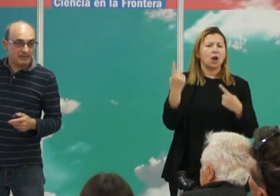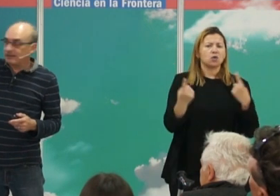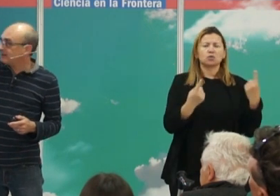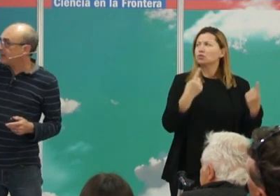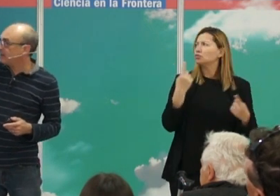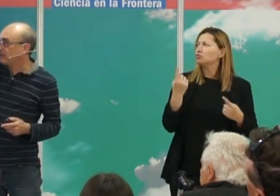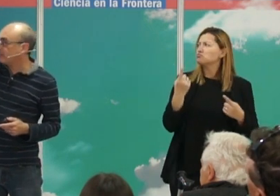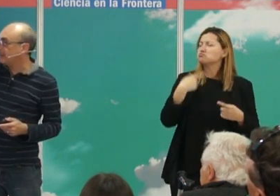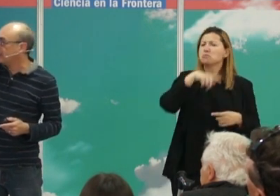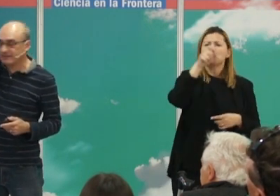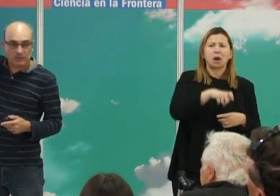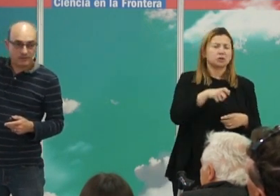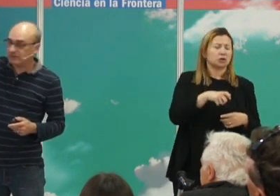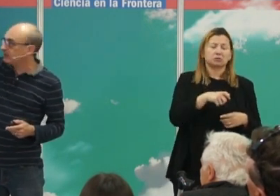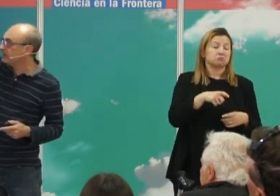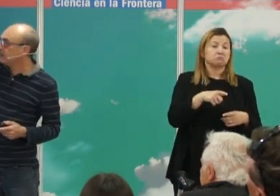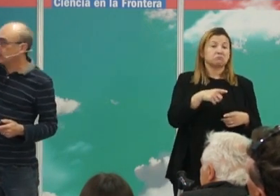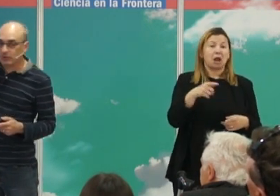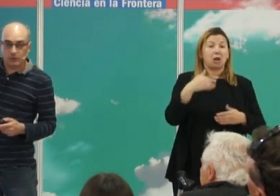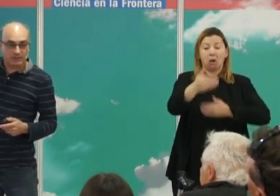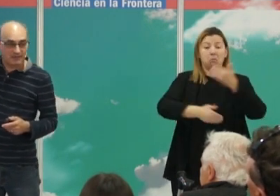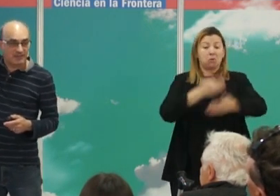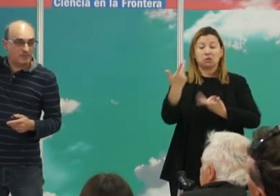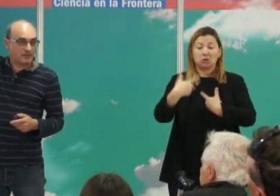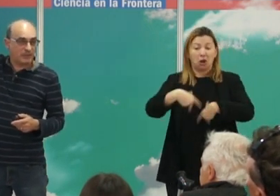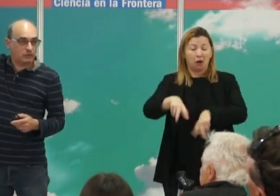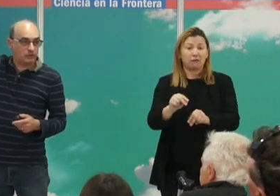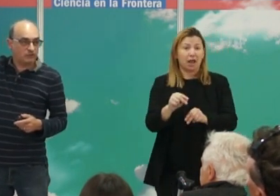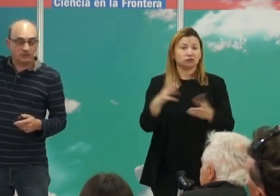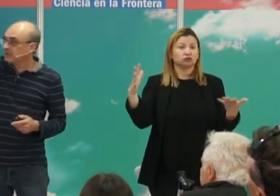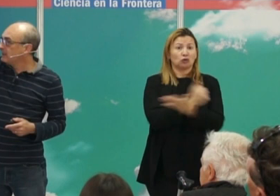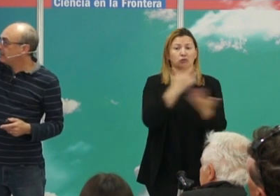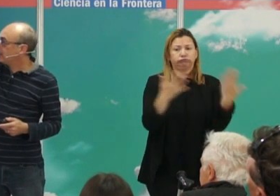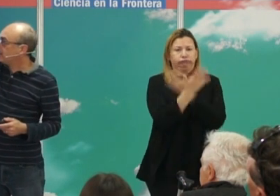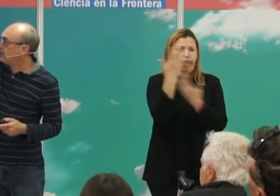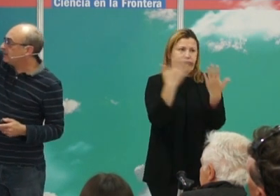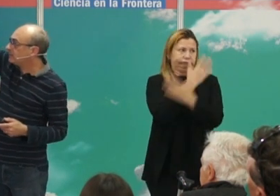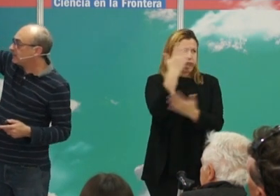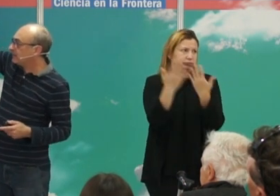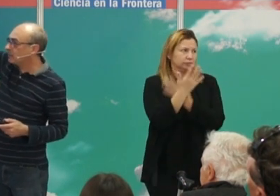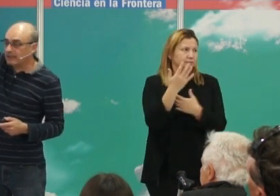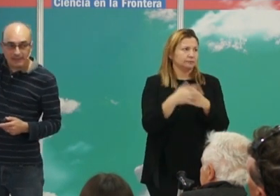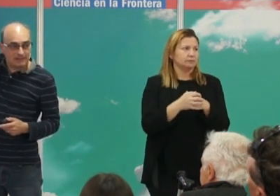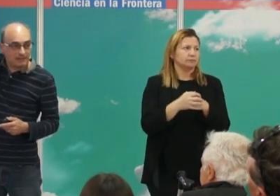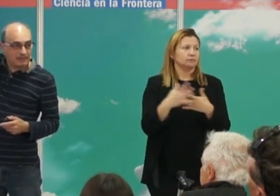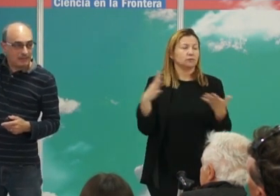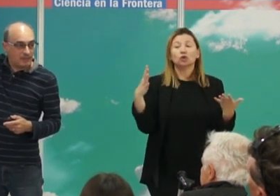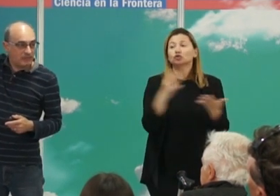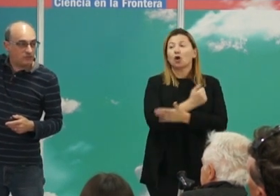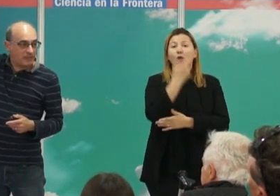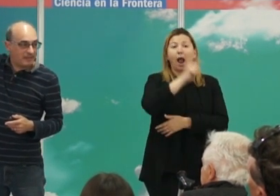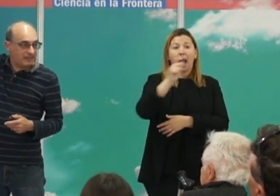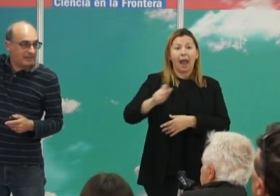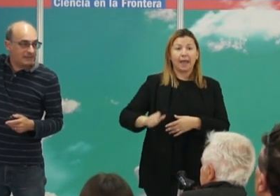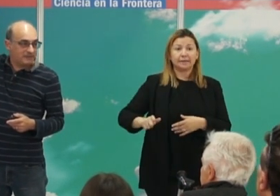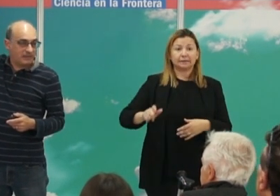ancestralidad de las estepas, pero al final de este proceso lo que ocurre es que se han mezclado todos y toda la gente en